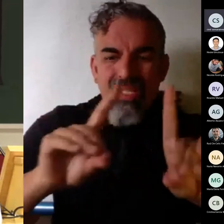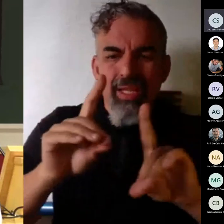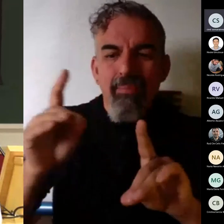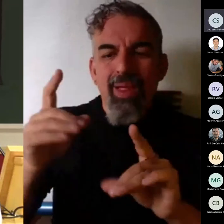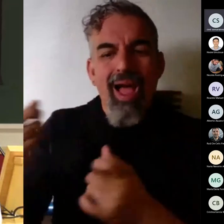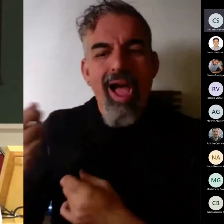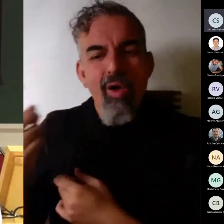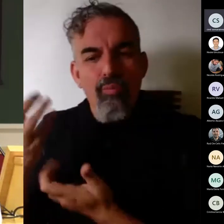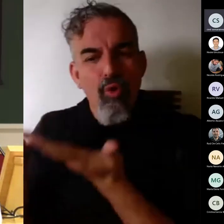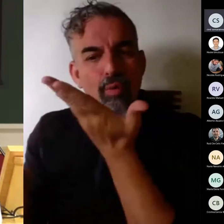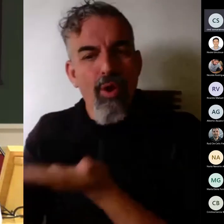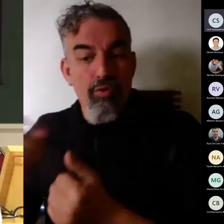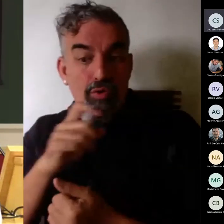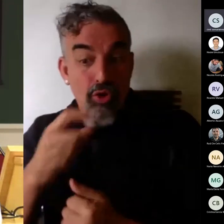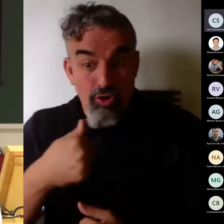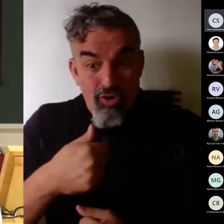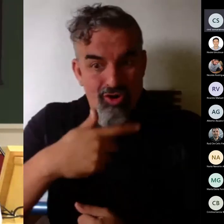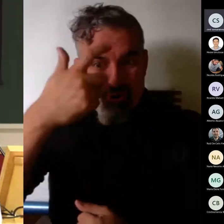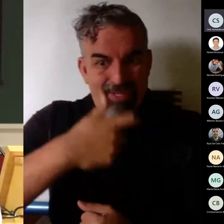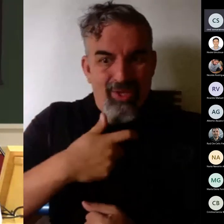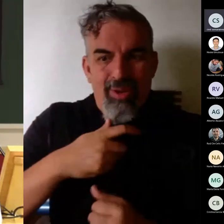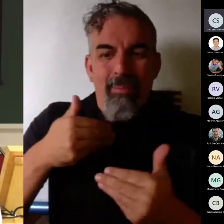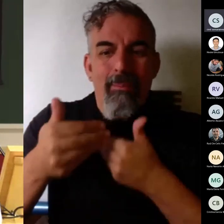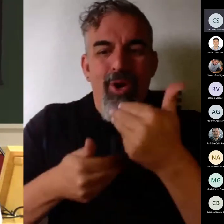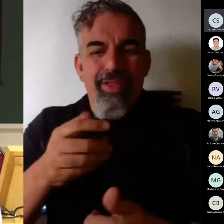lo que hago yo es definir